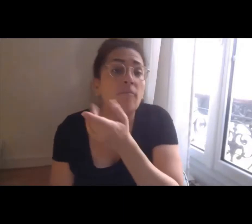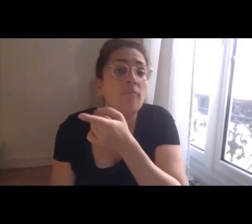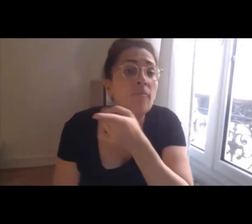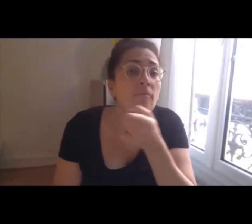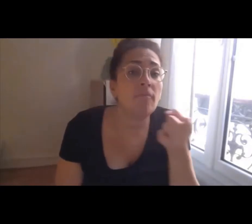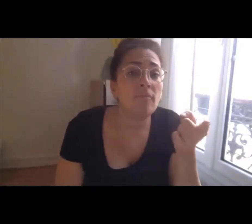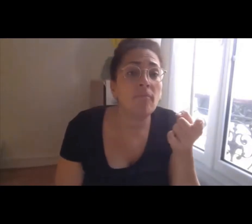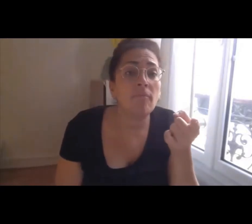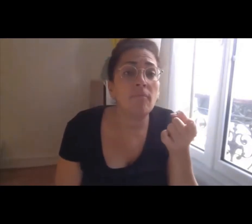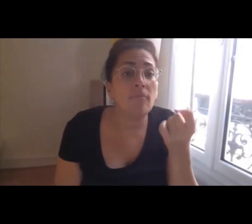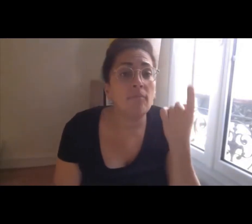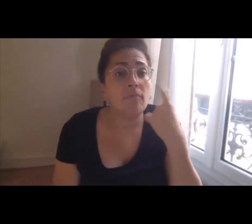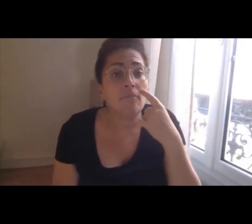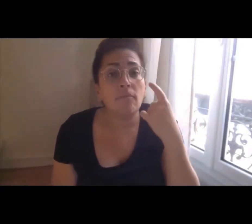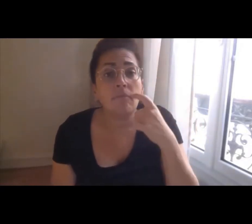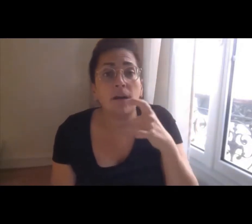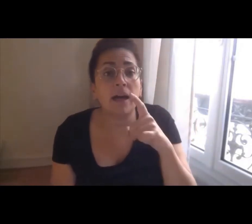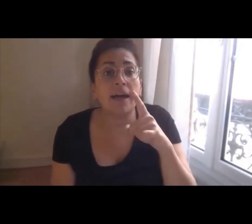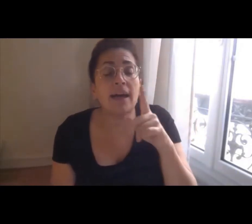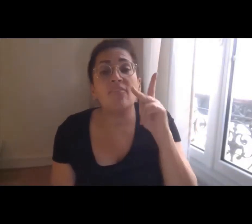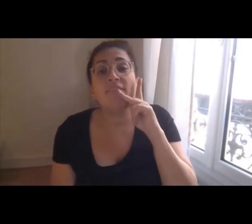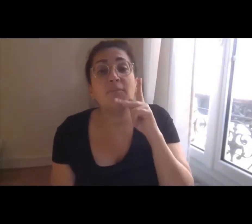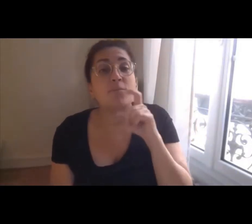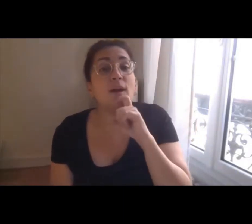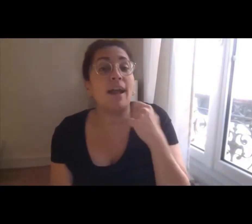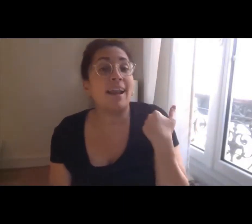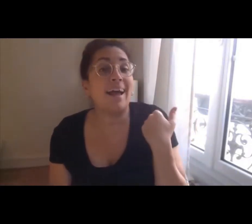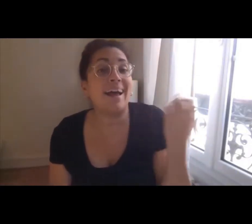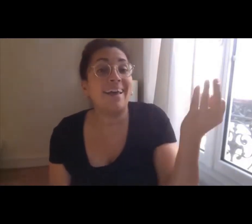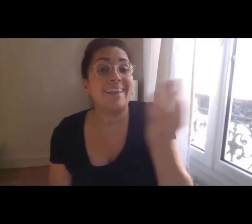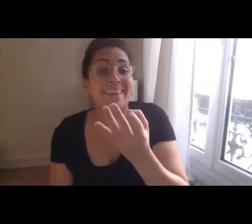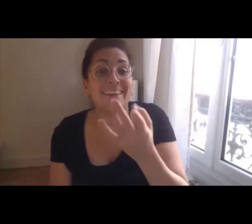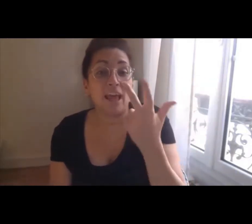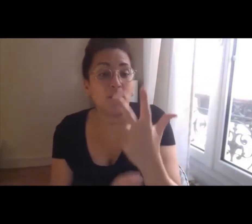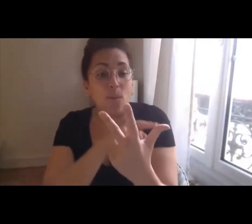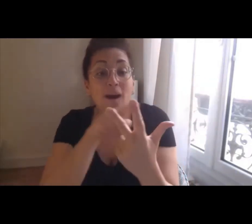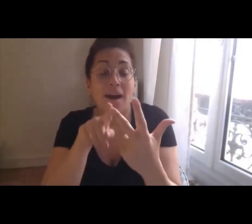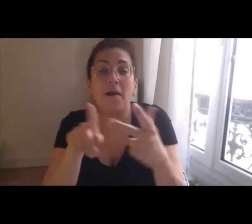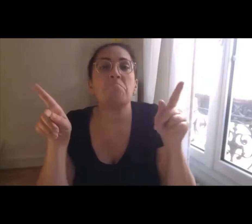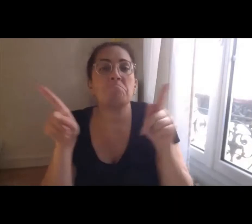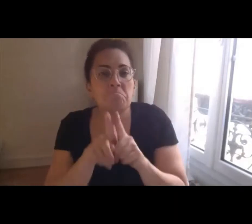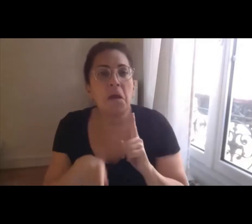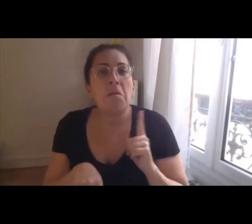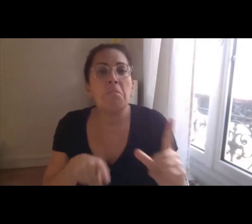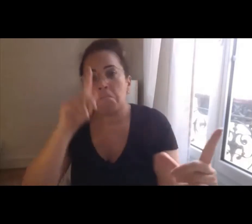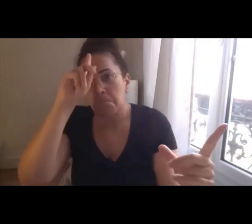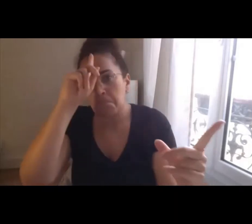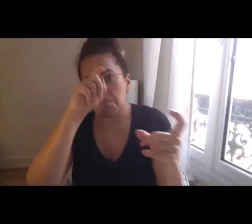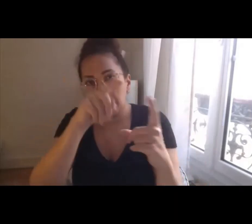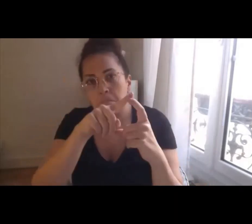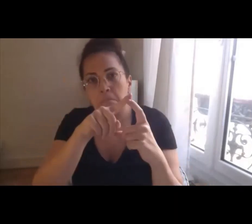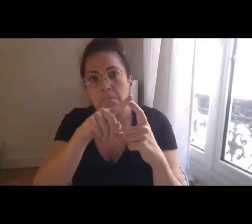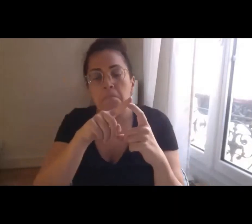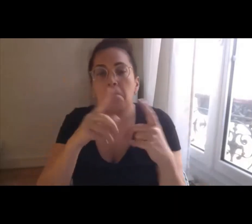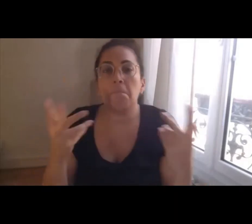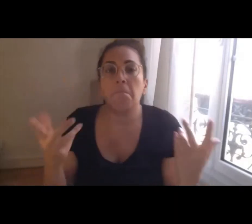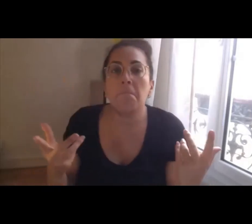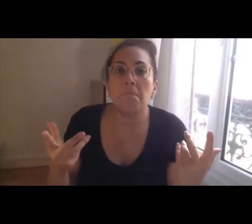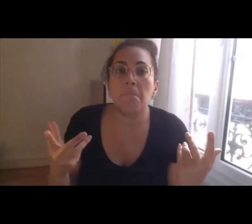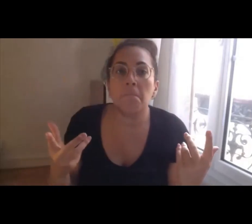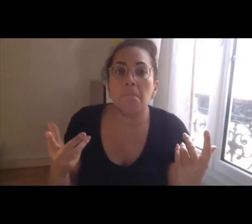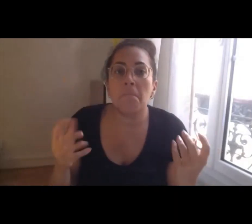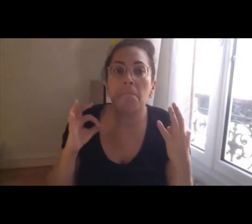énoncés par Philippe tout à l'heure et finalement, qu'est-ce que l'on attend de ces principes